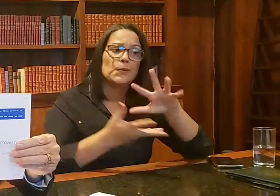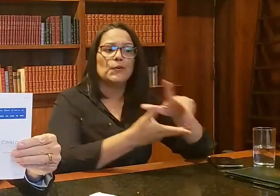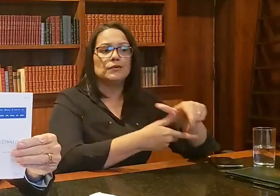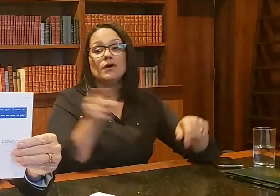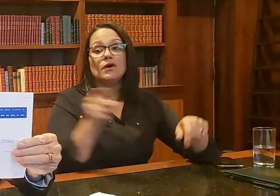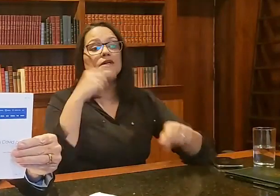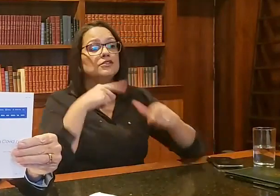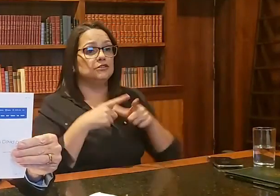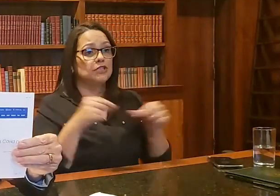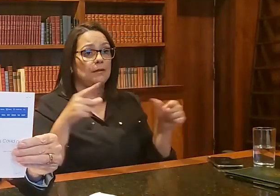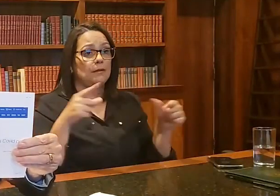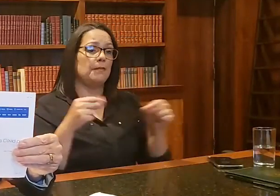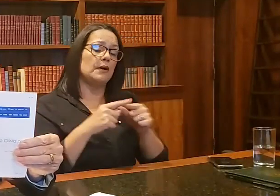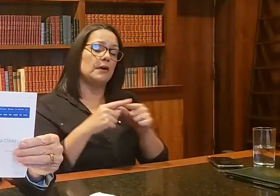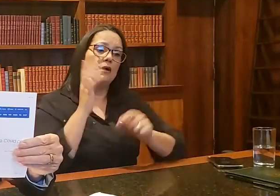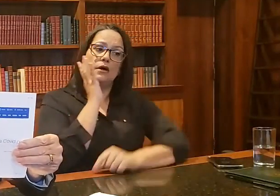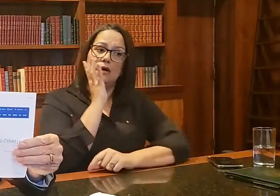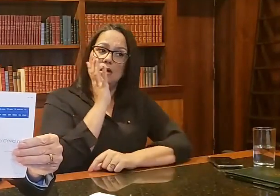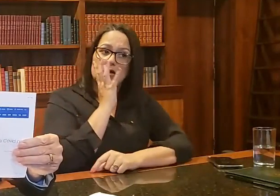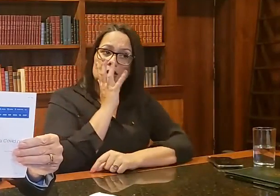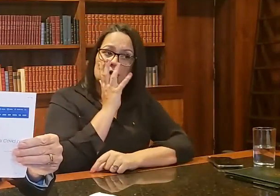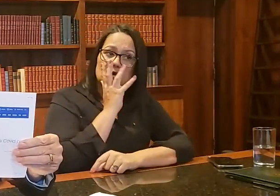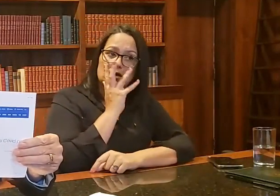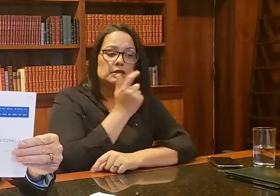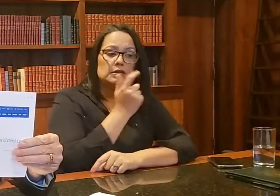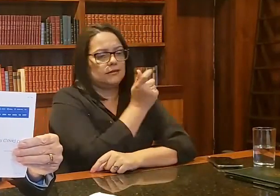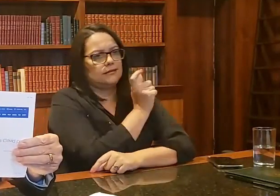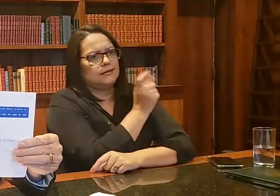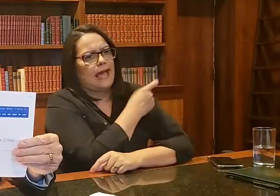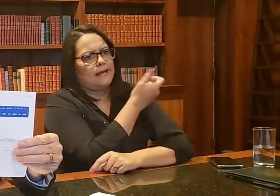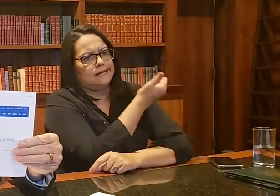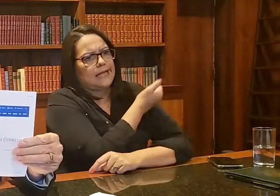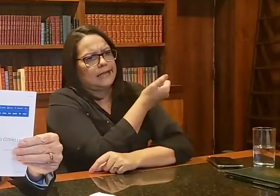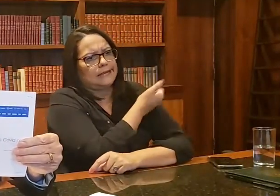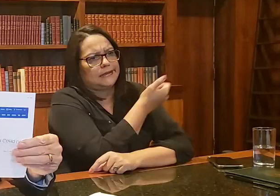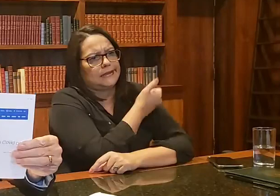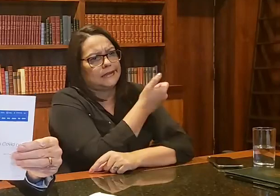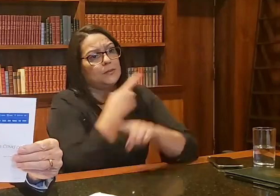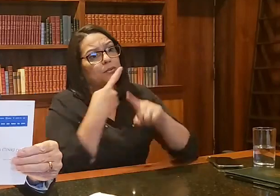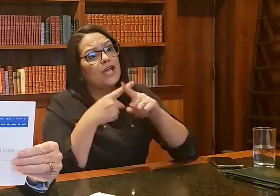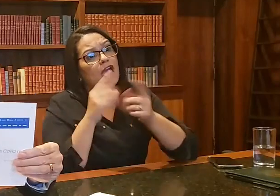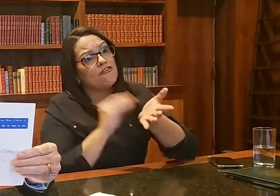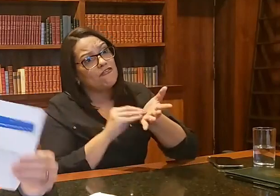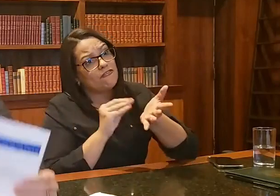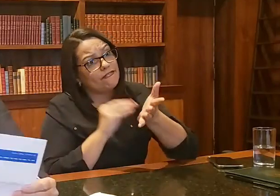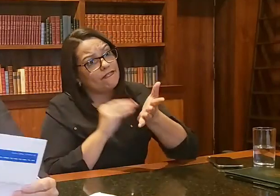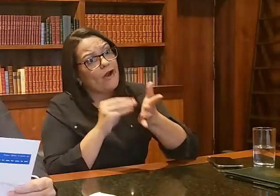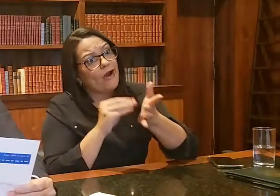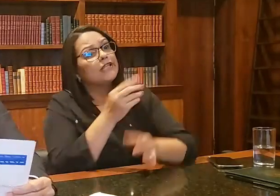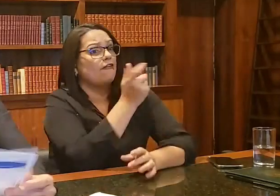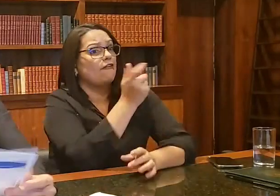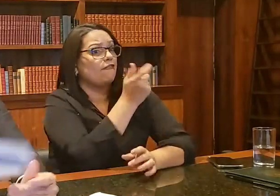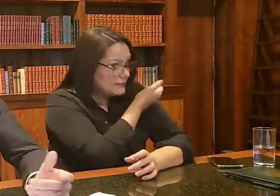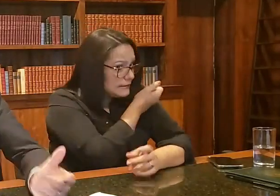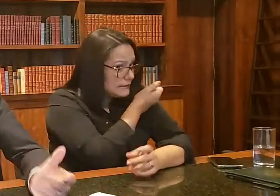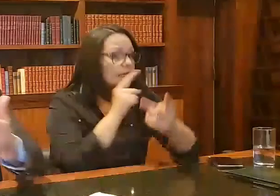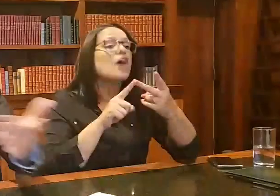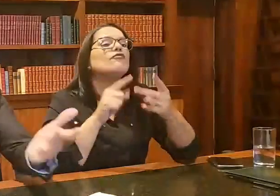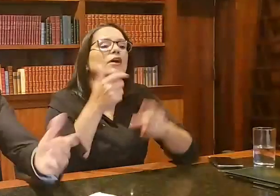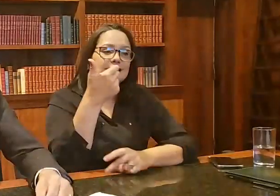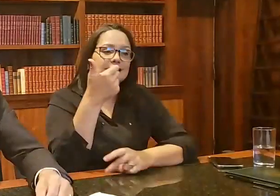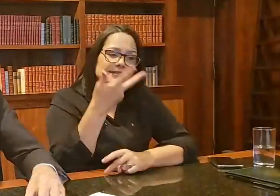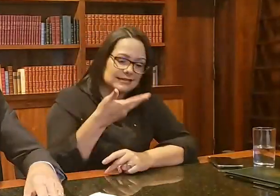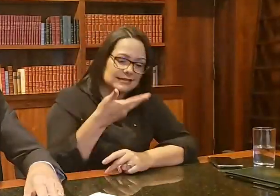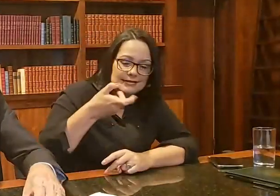Japão sofre lentidão em vacinação contra a Covid por falta de vacinas e seringas. O que não faltou no Brasil, está